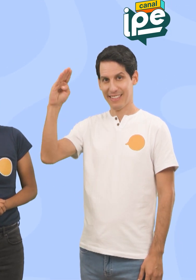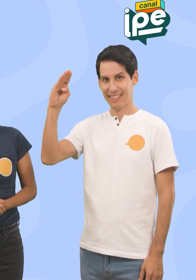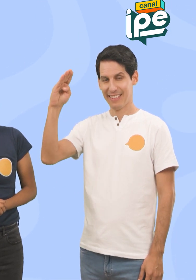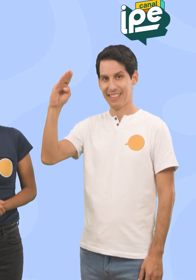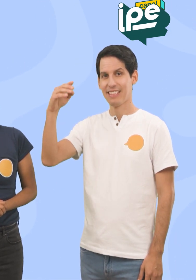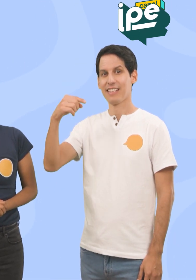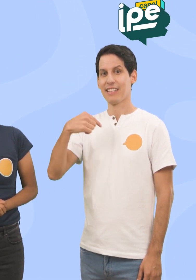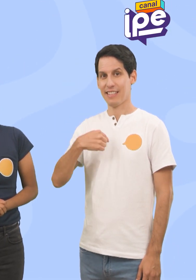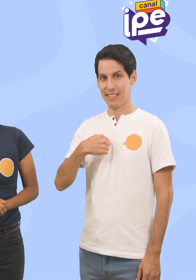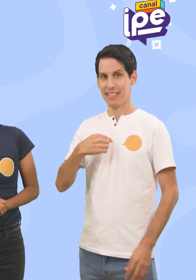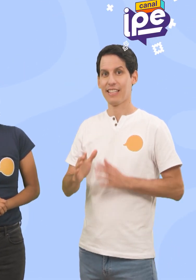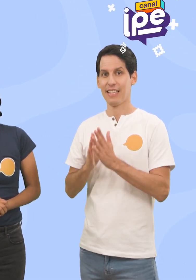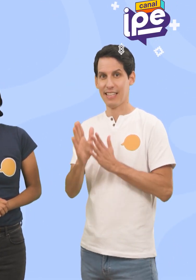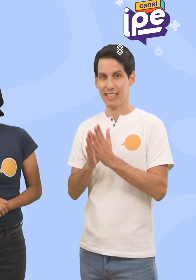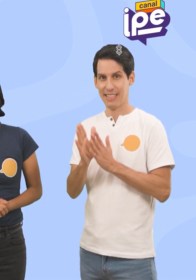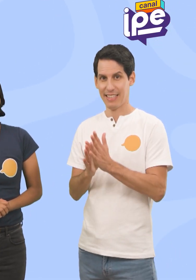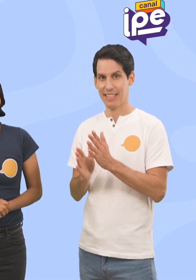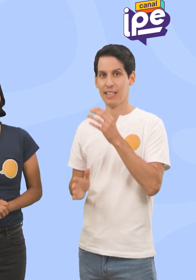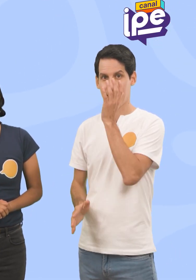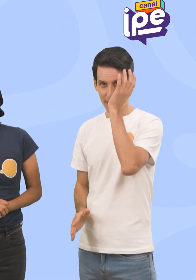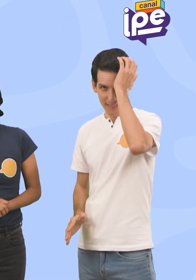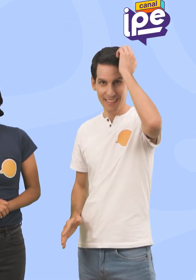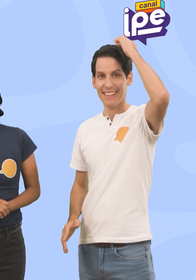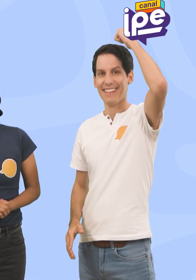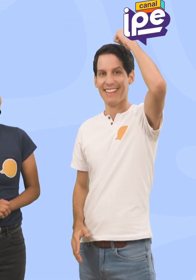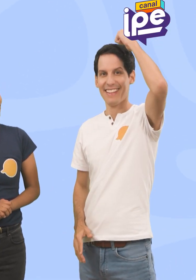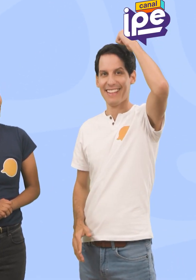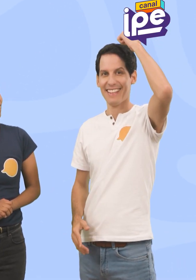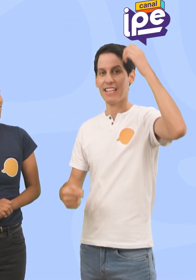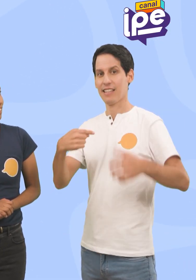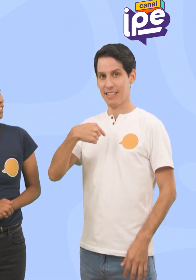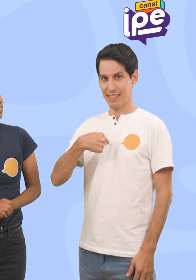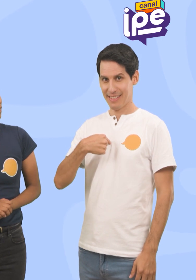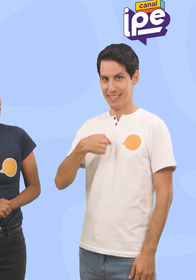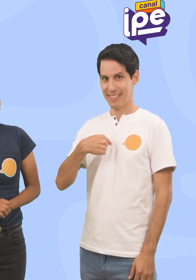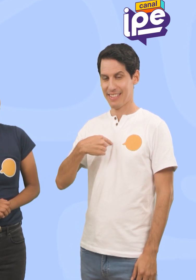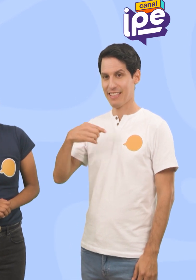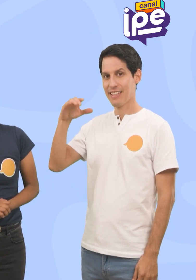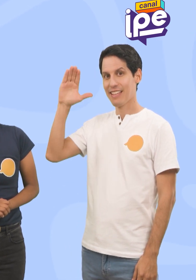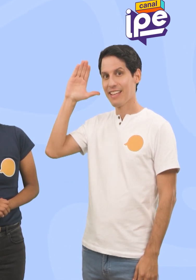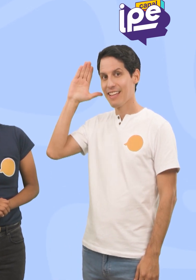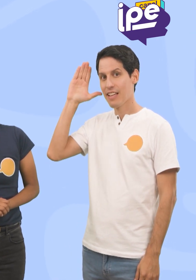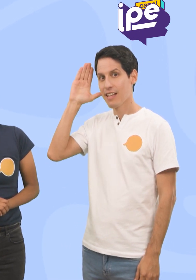Mi nombre es Miki Soy oyente